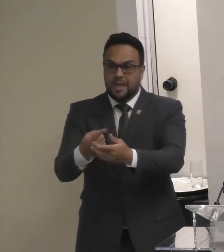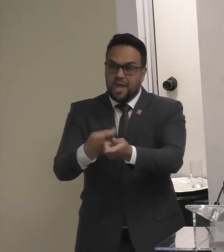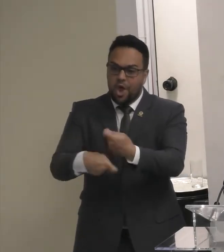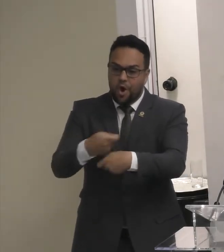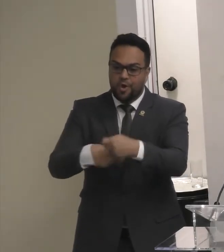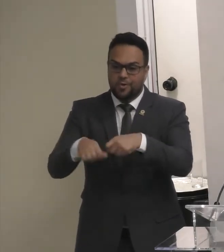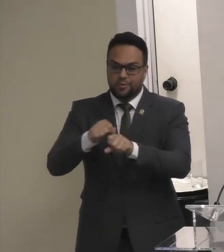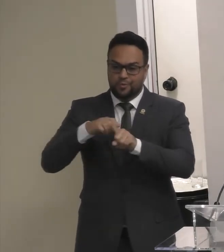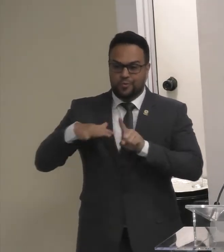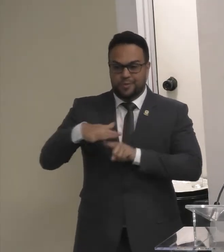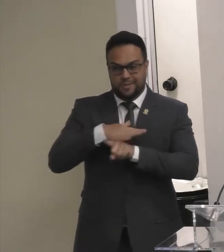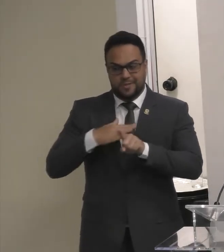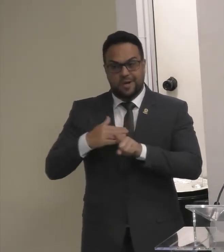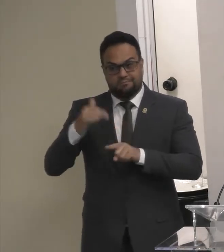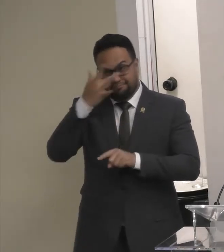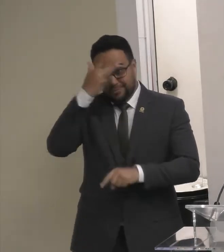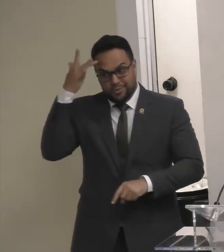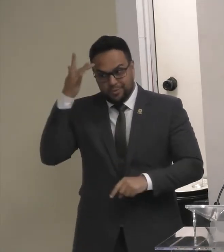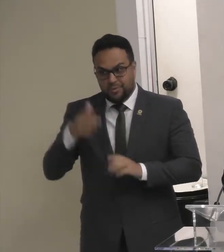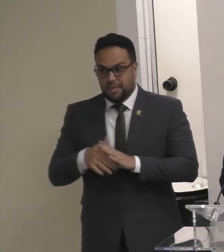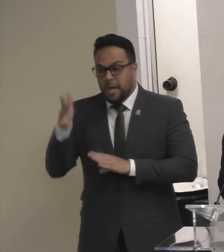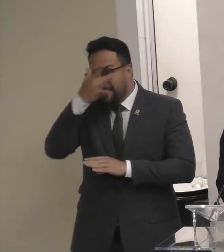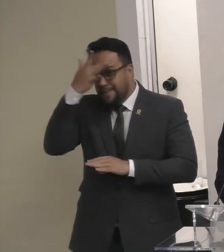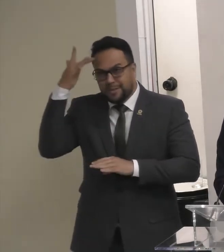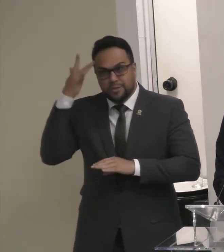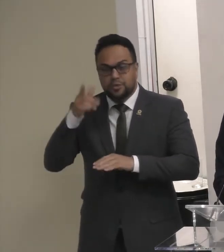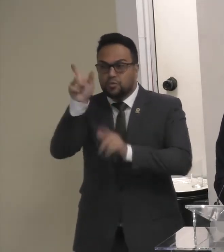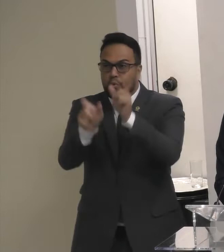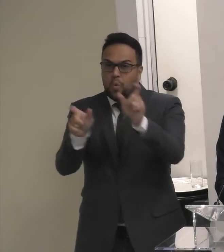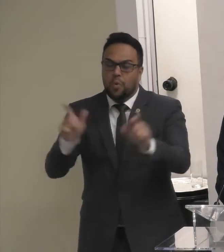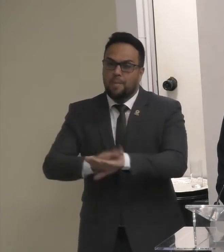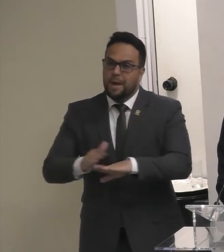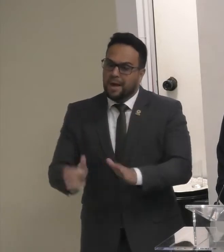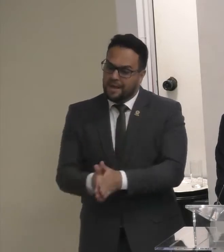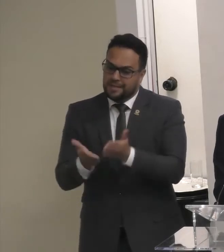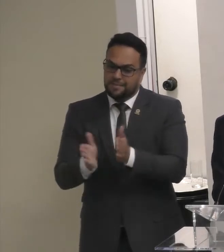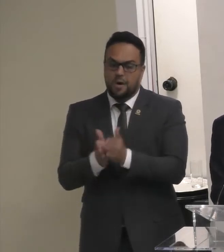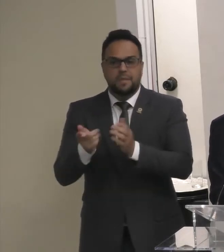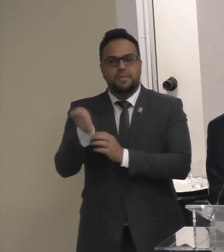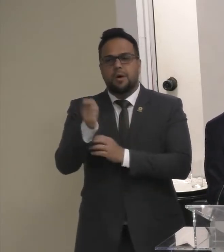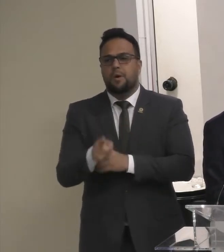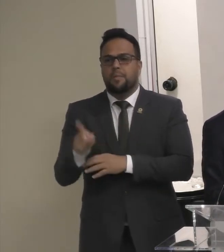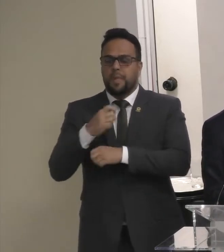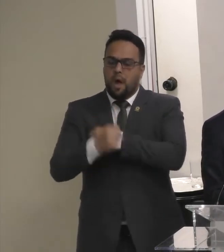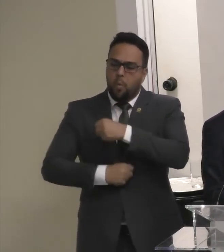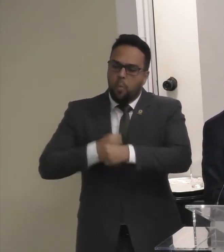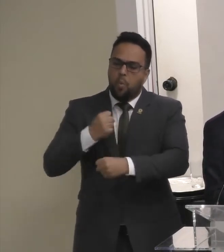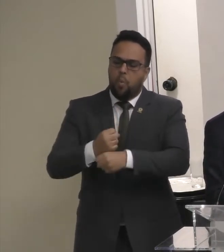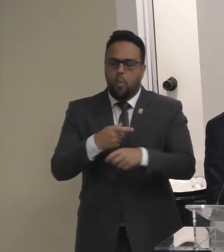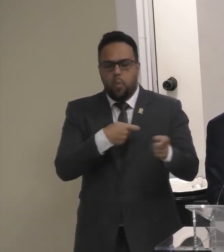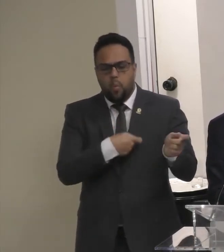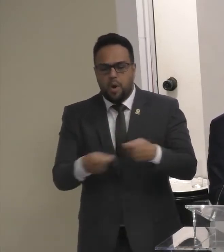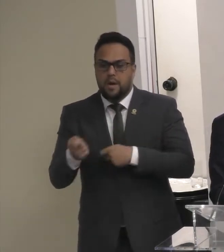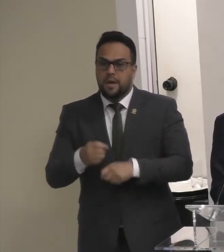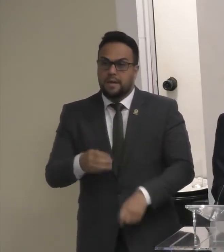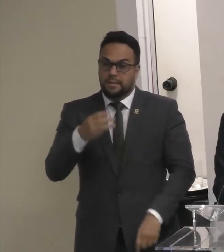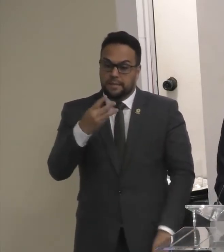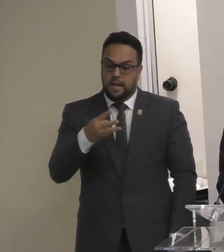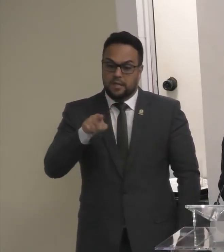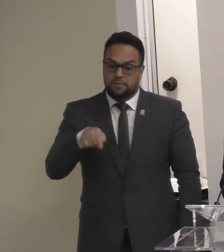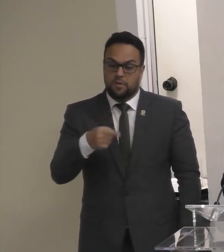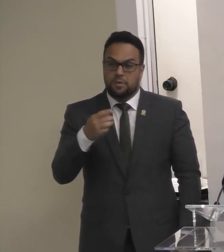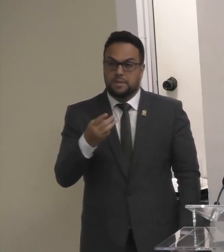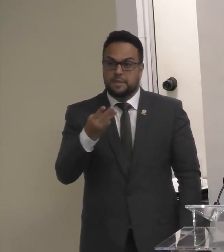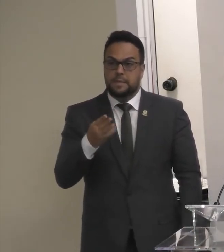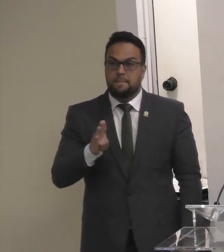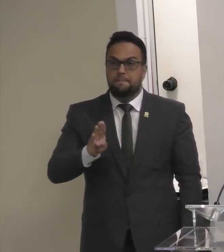Com esse benefício Os consumidores Mais pobres Deixarão De pagar Todo ano 3,3 bilhões